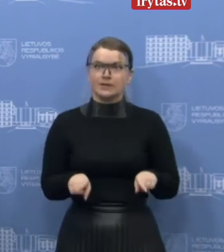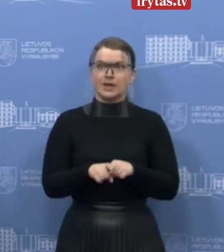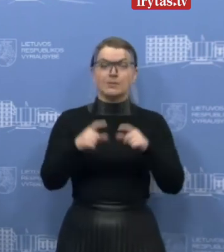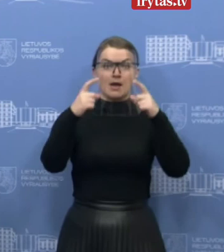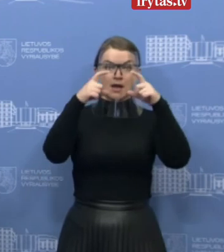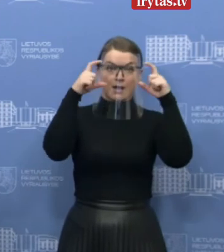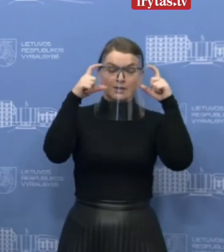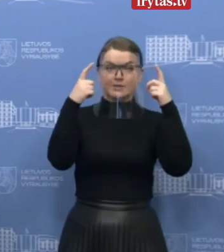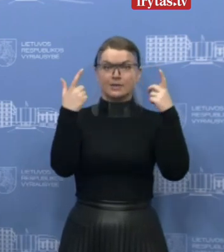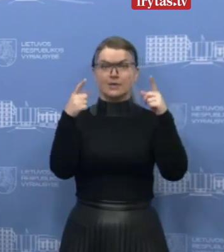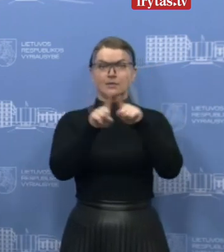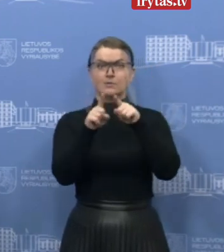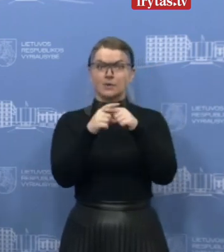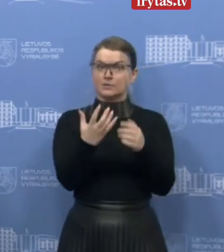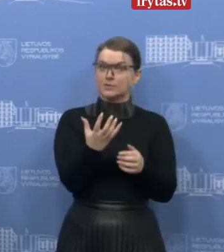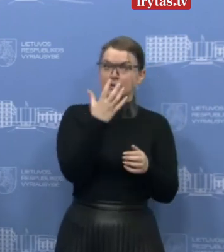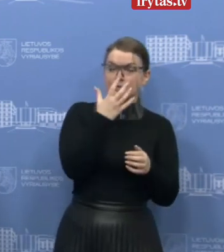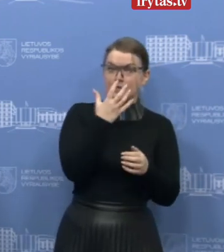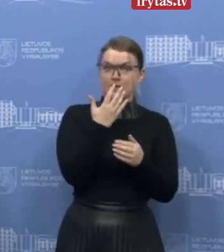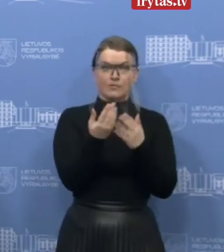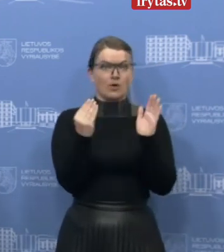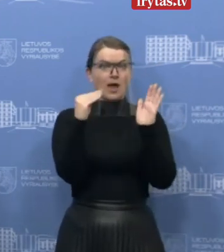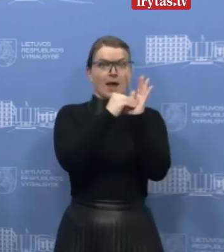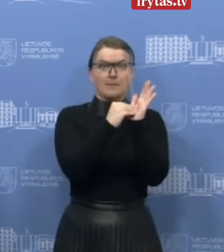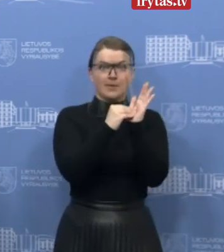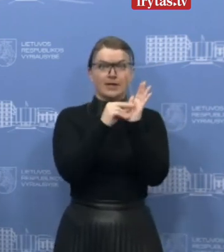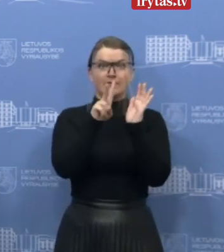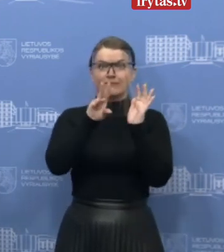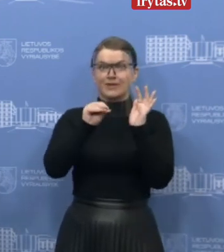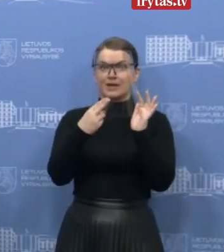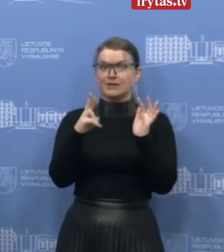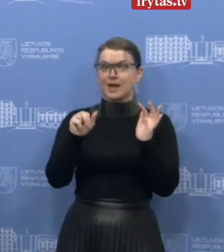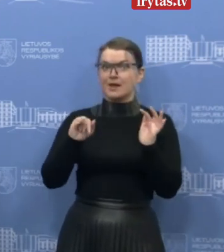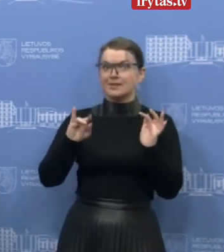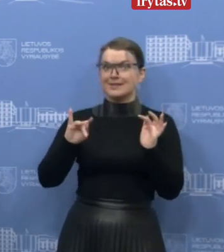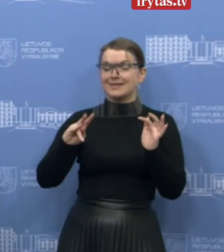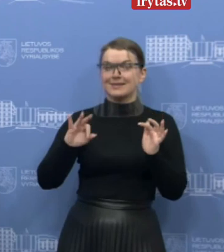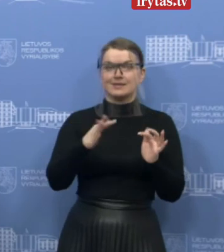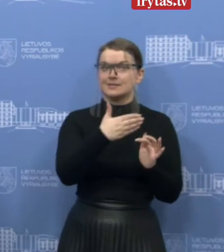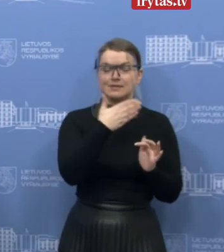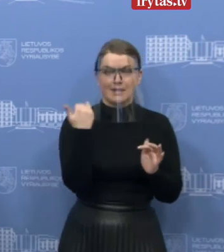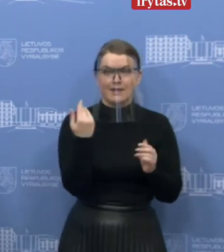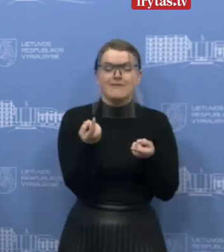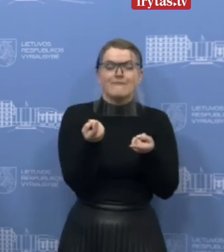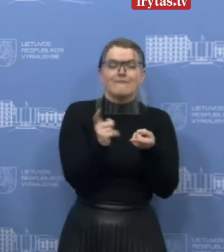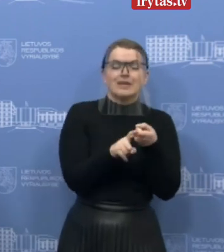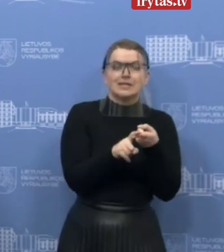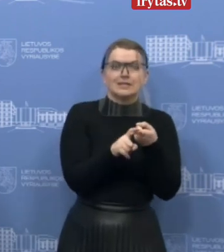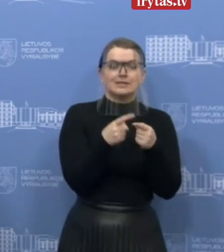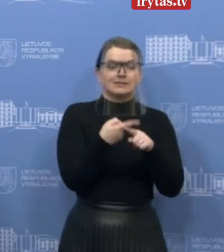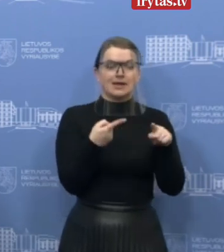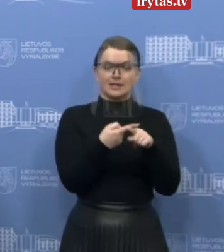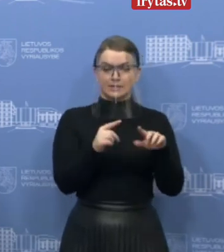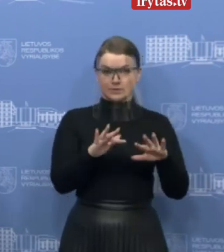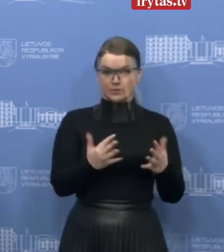akinių ir ant respiratorių to užrašo nėra, bet vėlgi, tai priklauso nuo daikto specifikacijos. Vienkartiniai daiktai